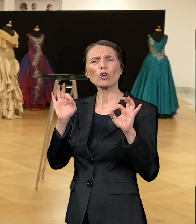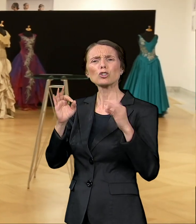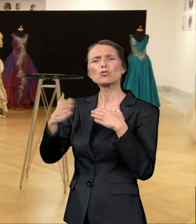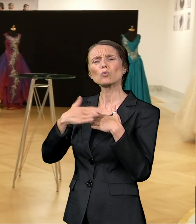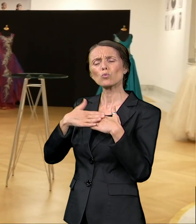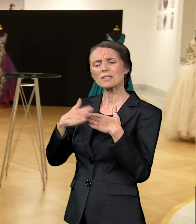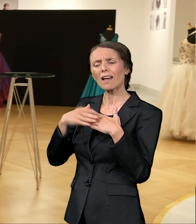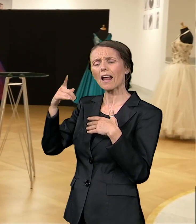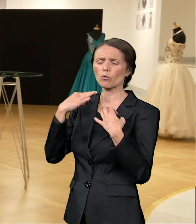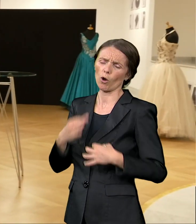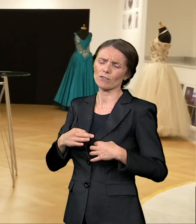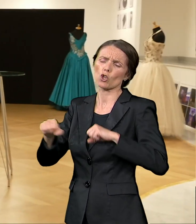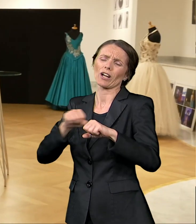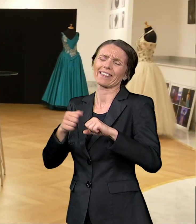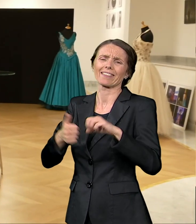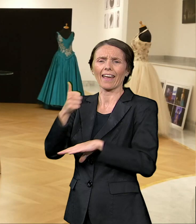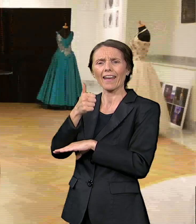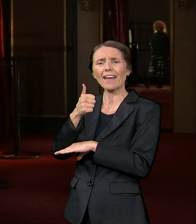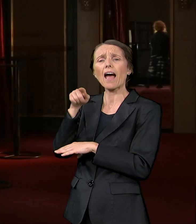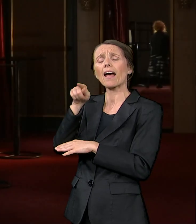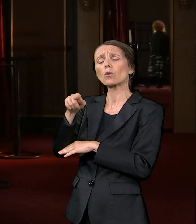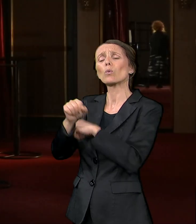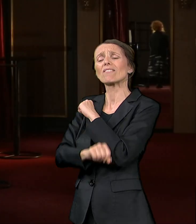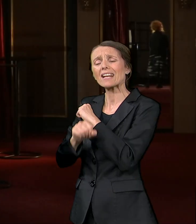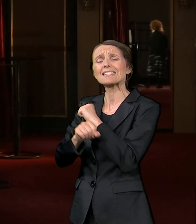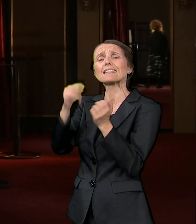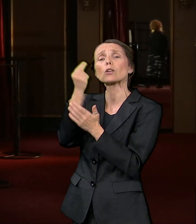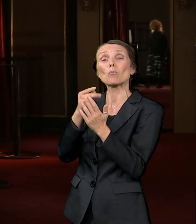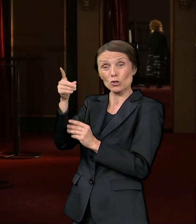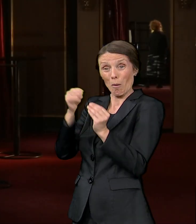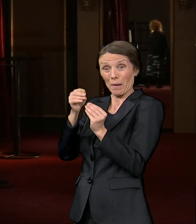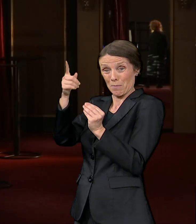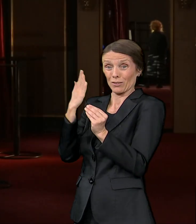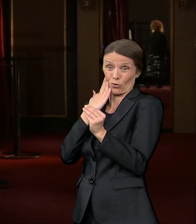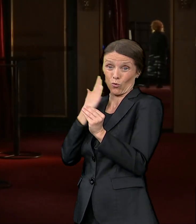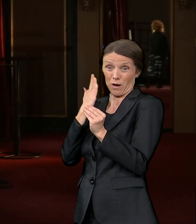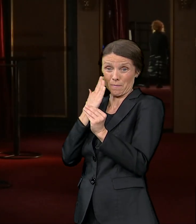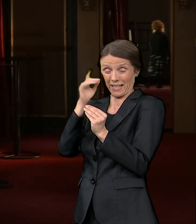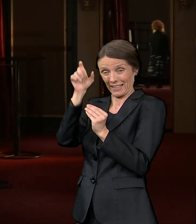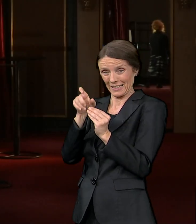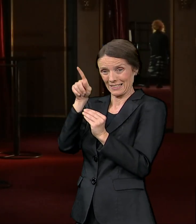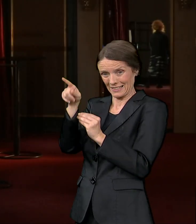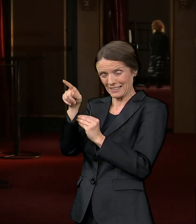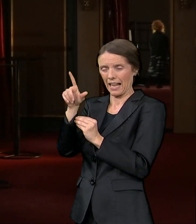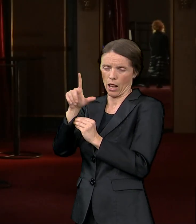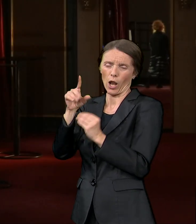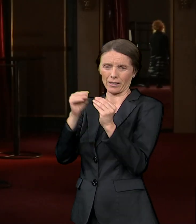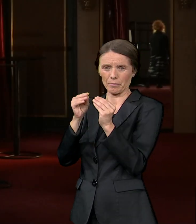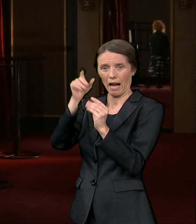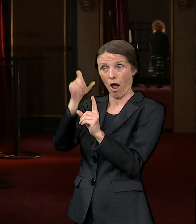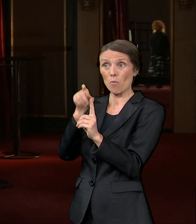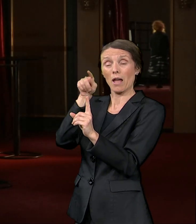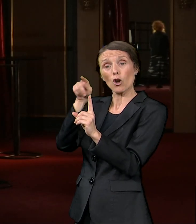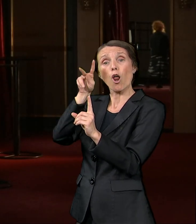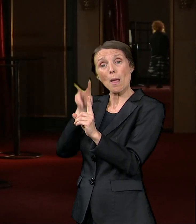Akademije Univerzitetu umetnosti u Bloomingtonu to je profesor Leon Browner. On je inicirao i takođe i da mi i